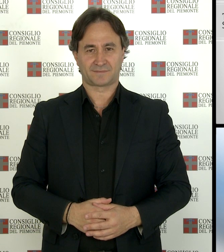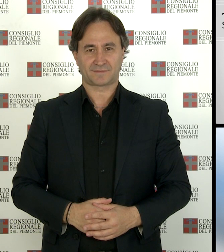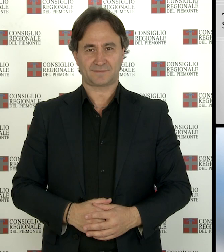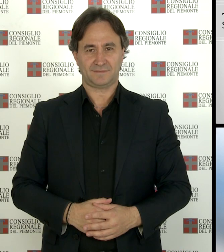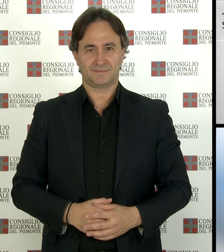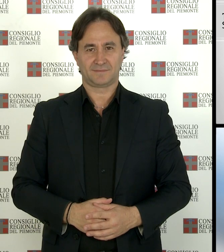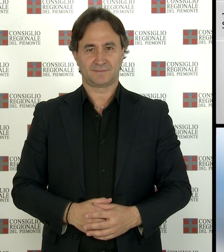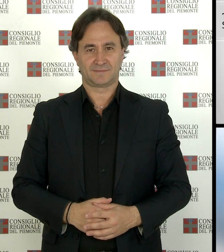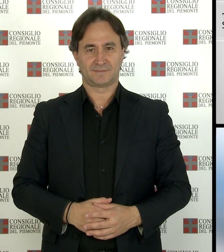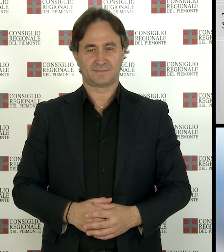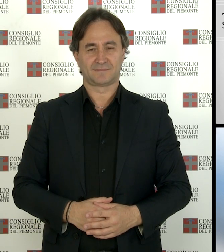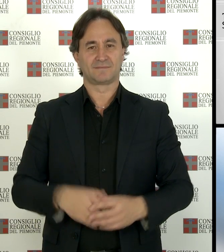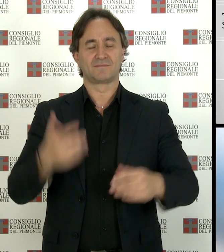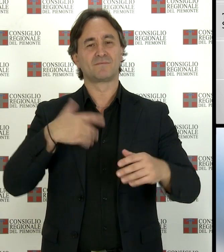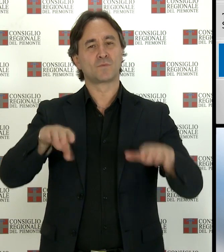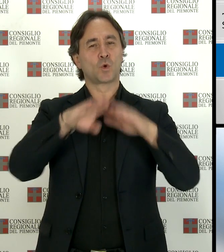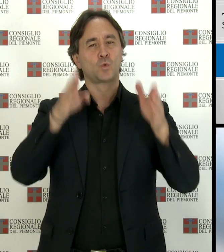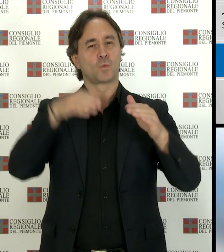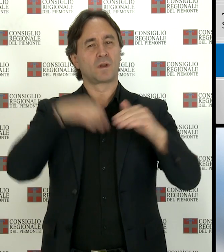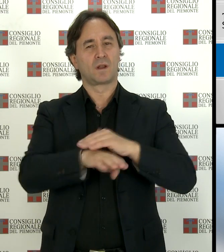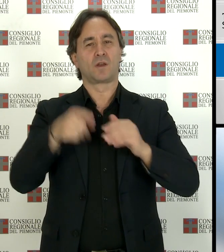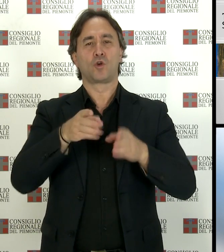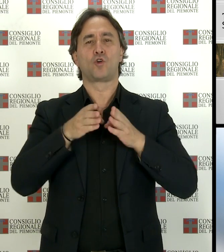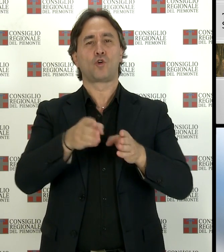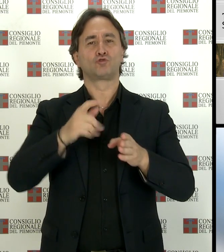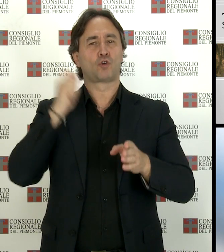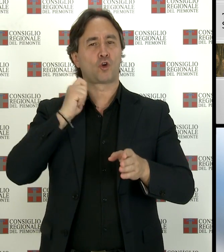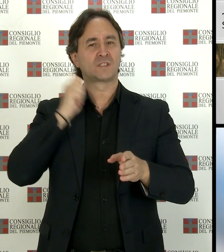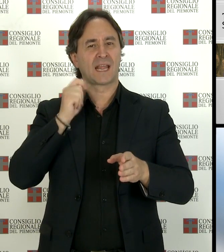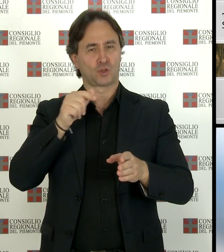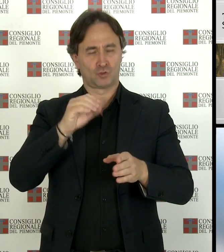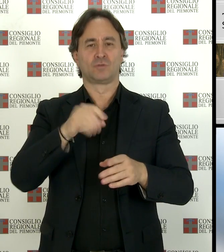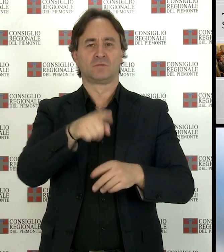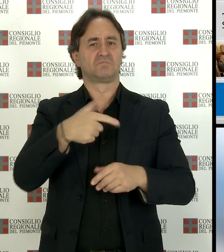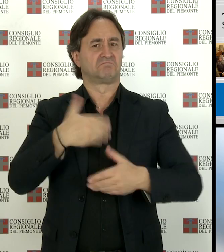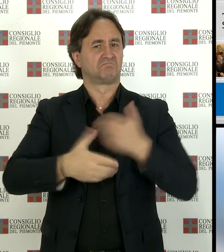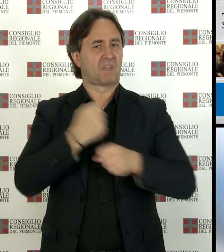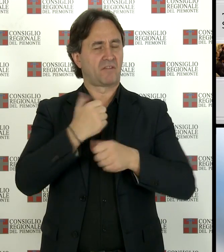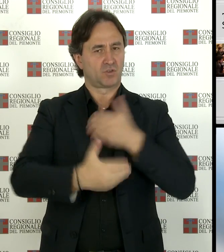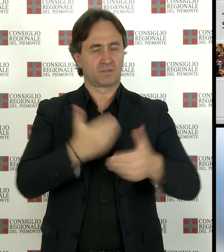tunnel di corso grosseto si va avanti approvati i conti 2015